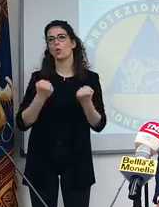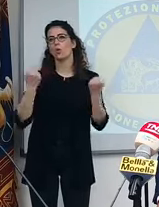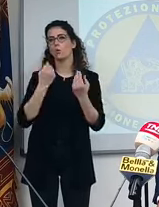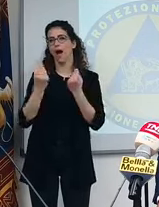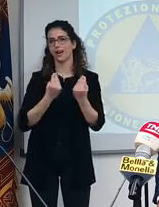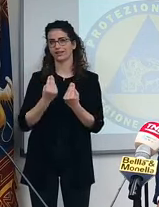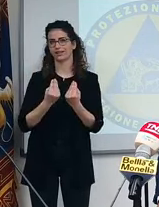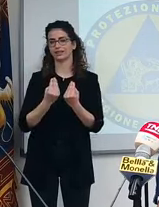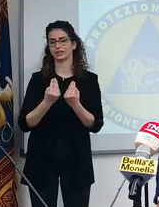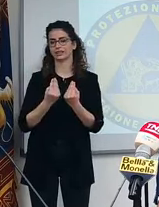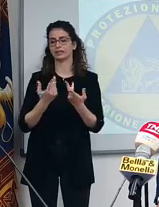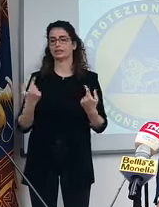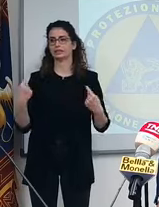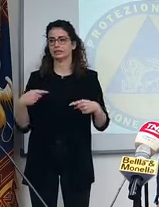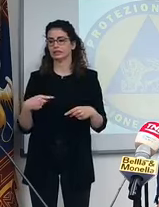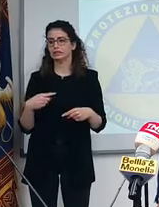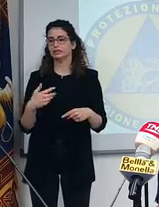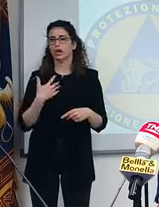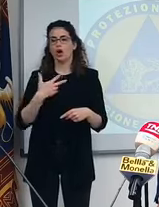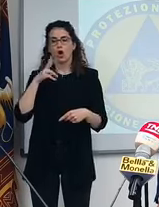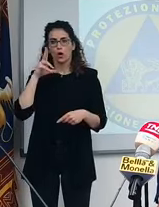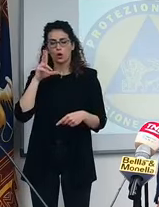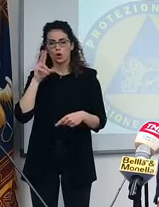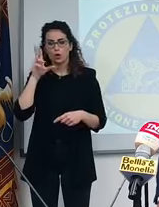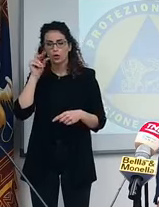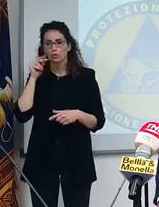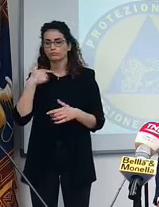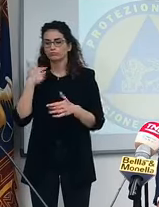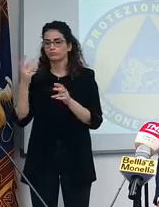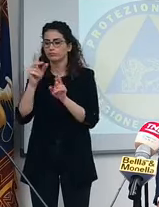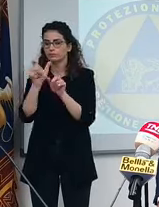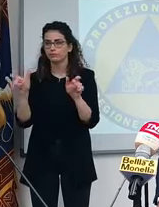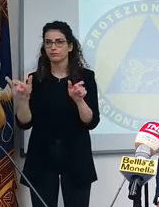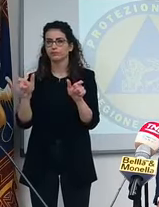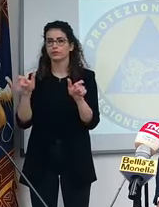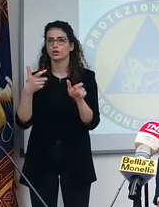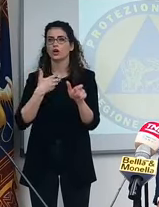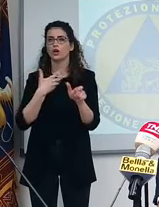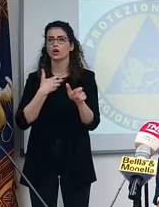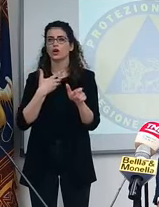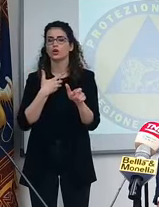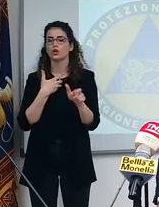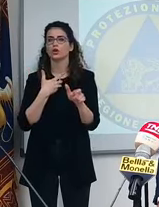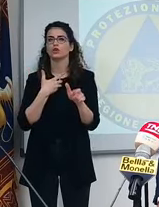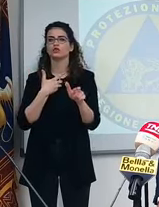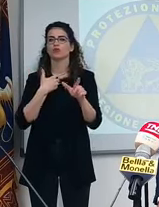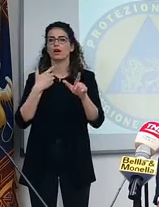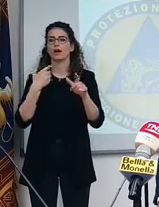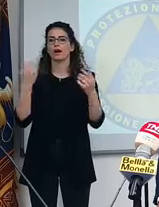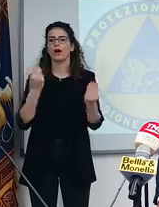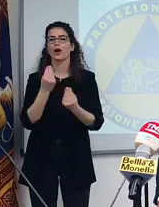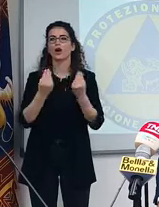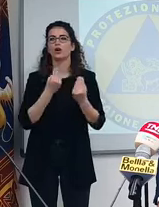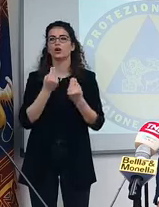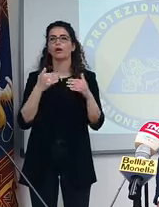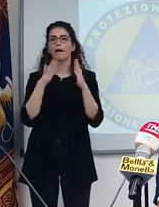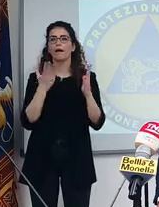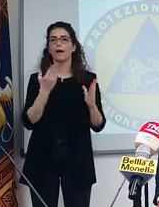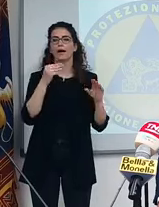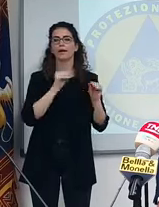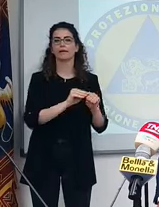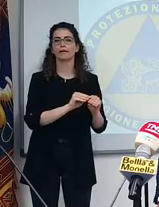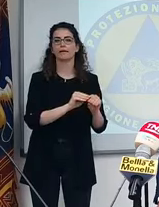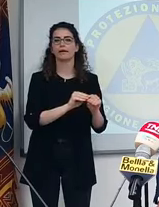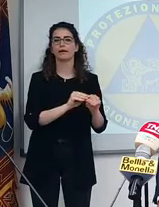costretti a non... Io ho conosciuto, ve lo dico, ho conosciuto operatori che hanno la giostrina a casa e si sono fatti assumere a fare attività,